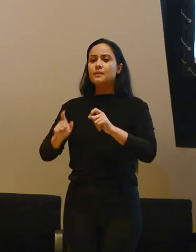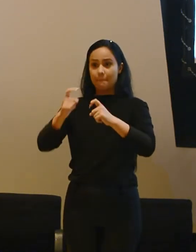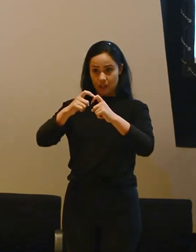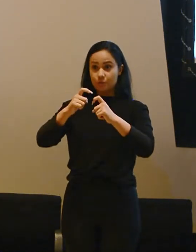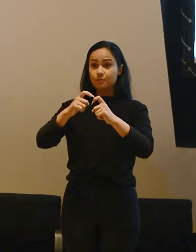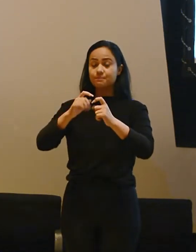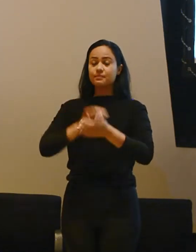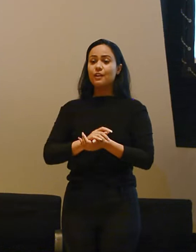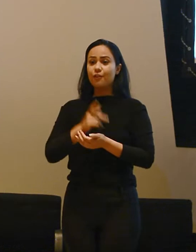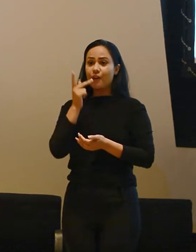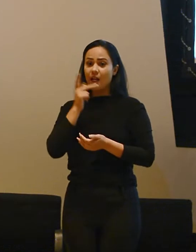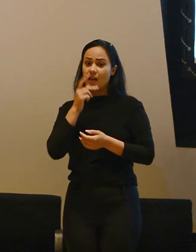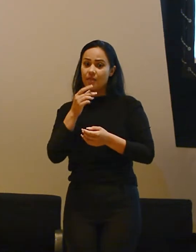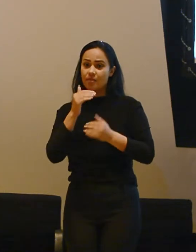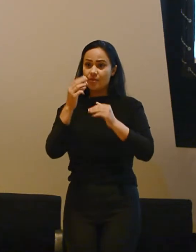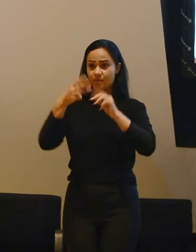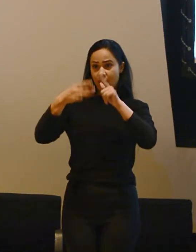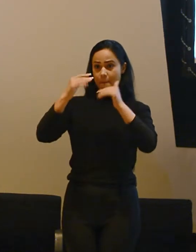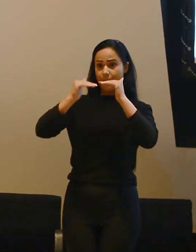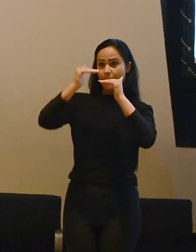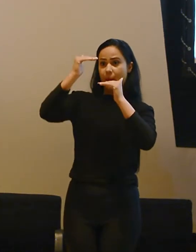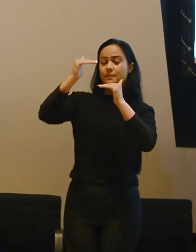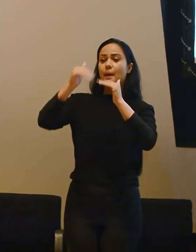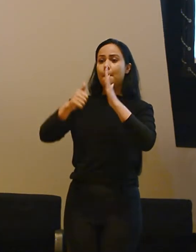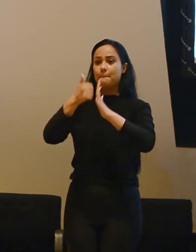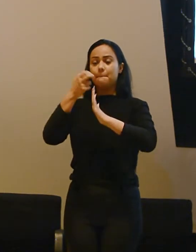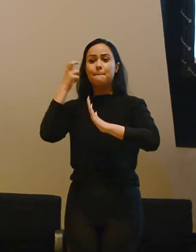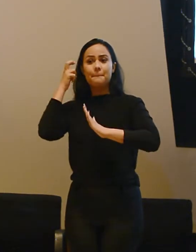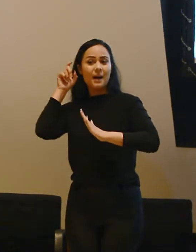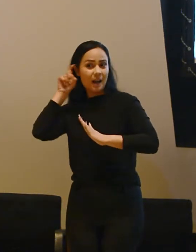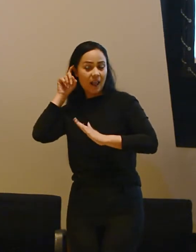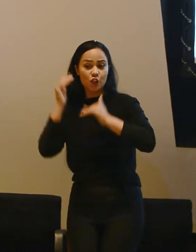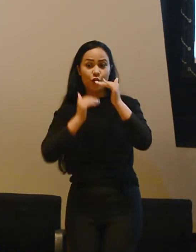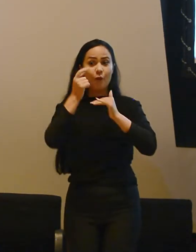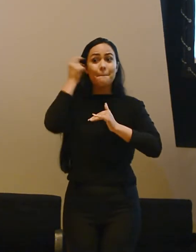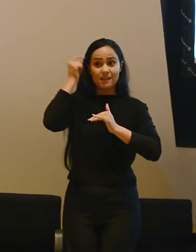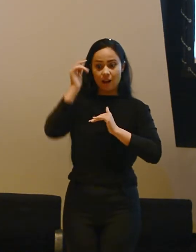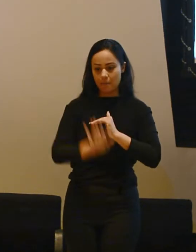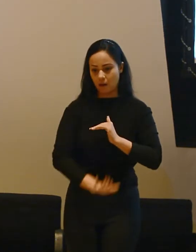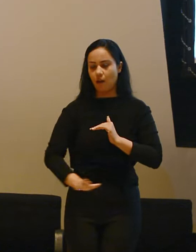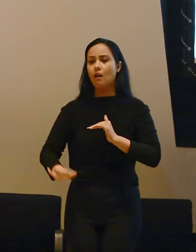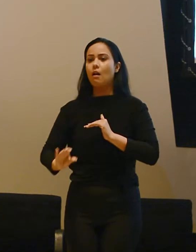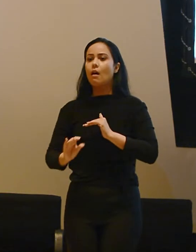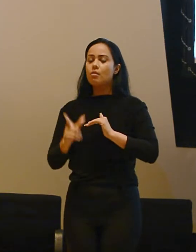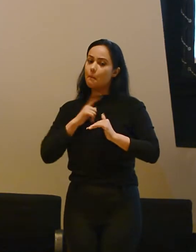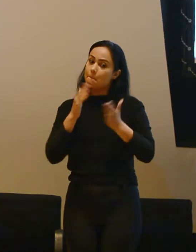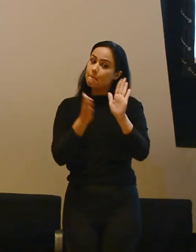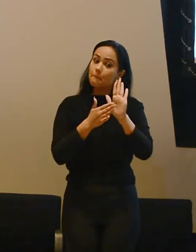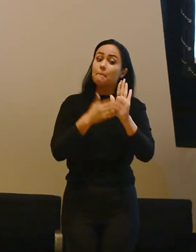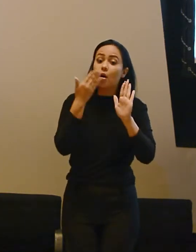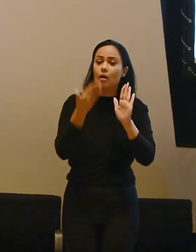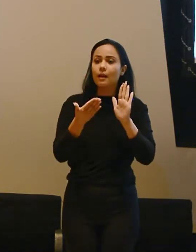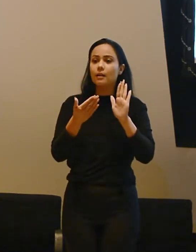especificamente. Primeiro, um aparelho que é desenvolvido e pensado para as crianças, que vai levar em consideração tudo